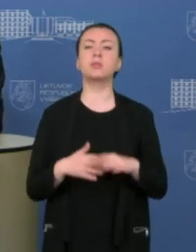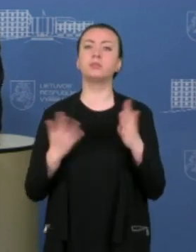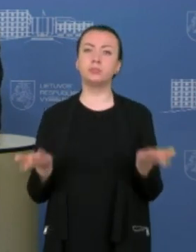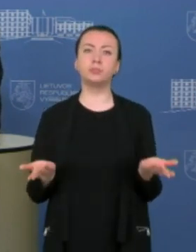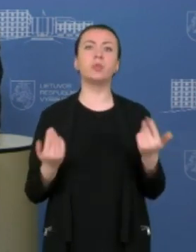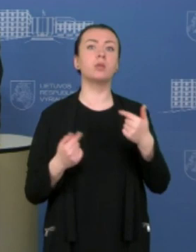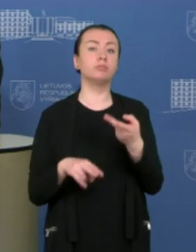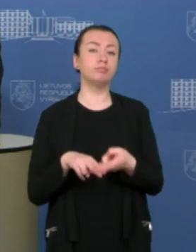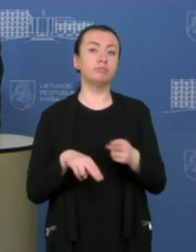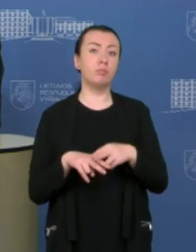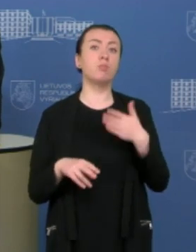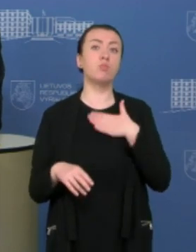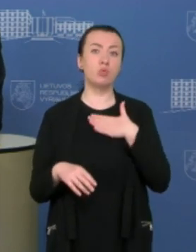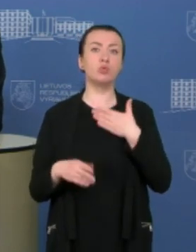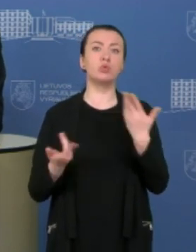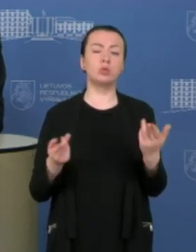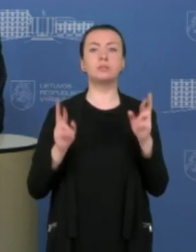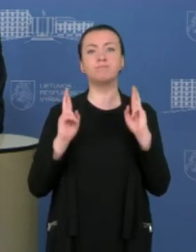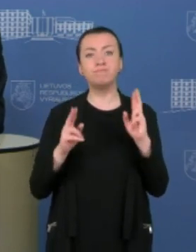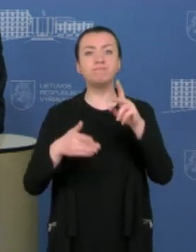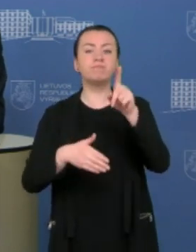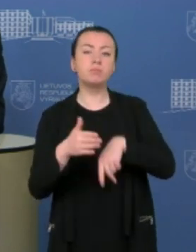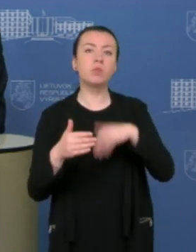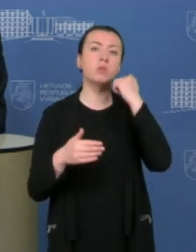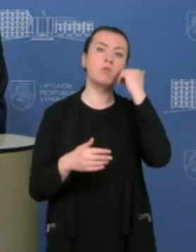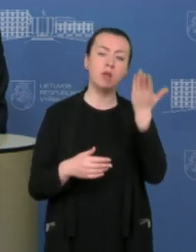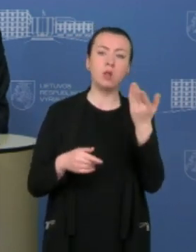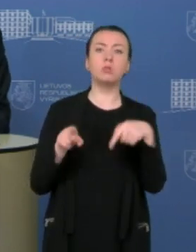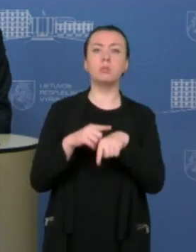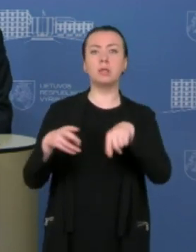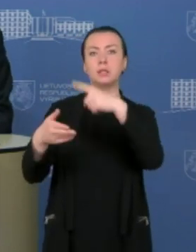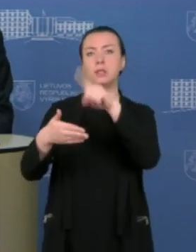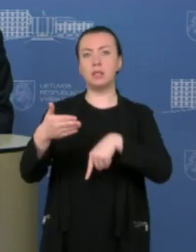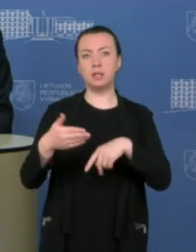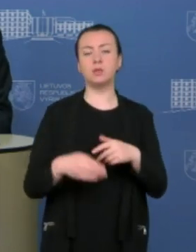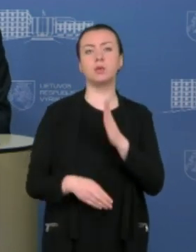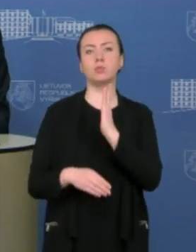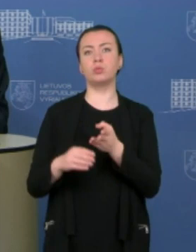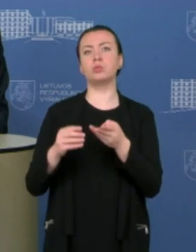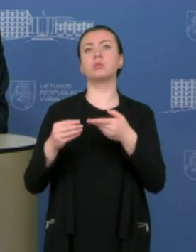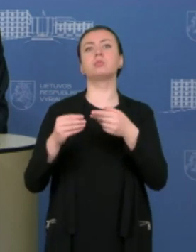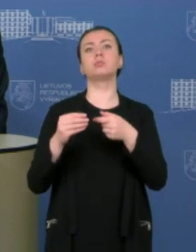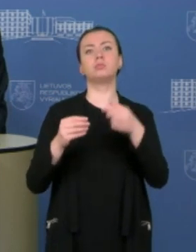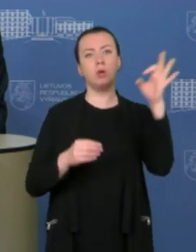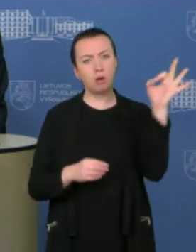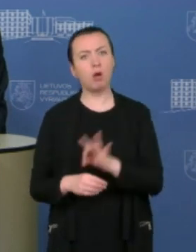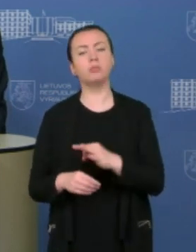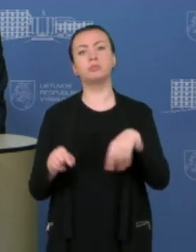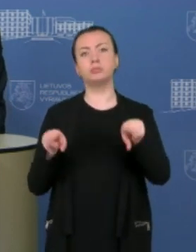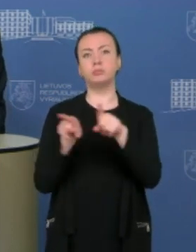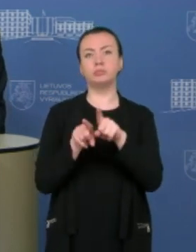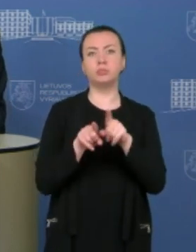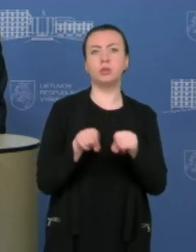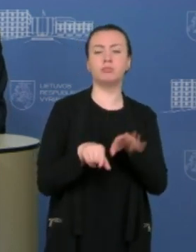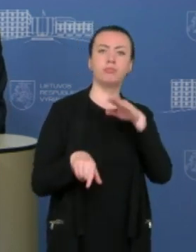toks mūsų yra lūkestis ir po to vėliau mes taip pat tikimės, kad bus reguliariai labai tokių